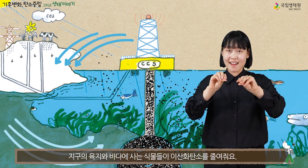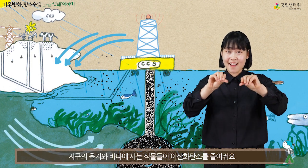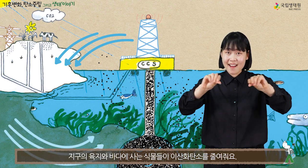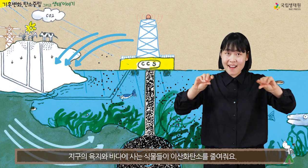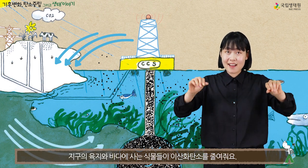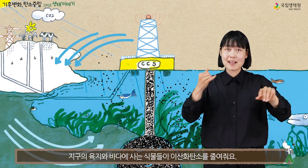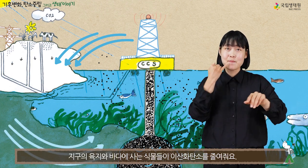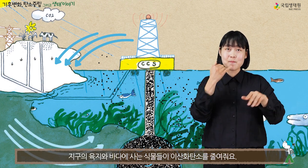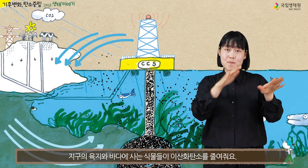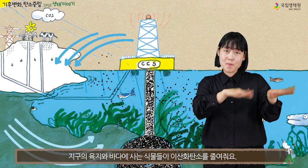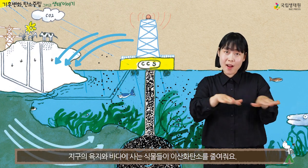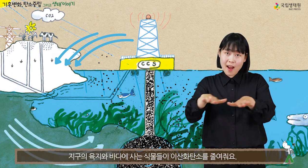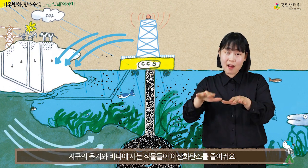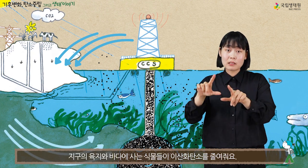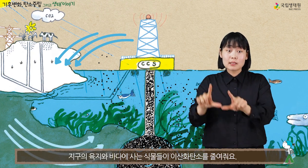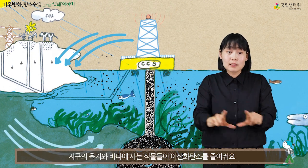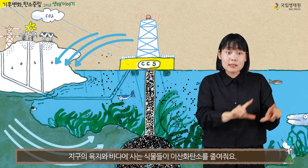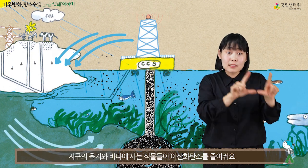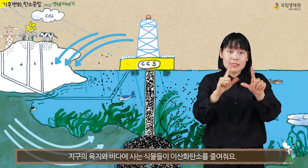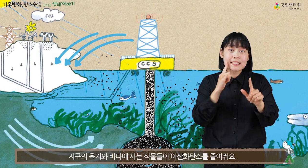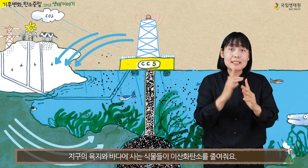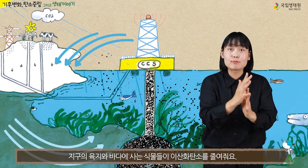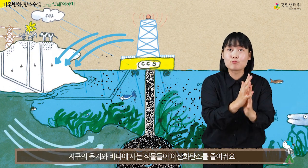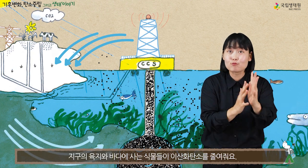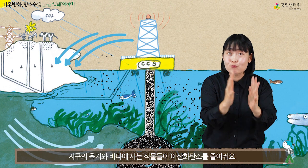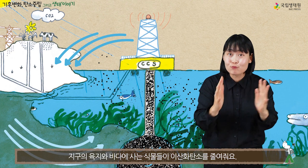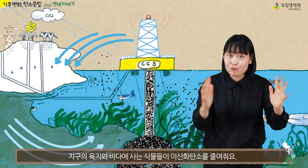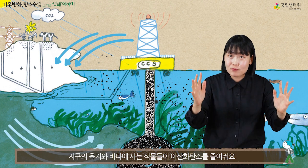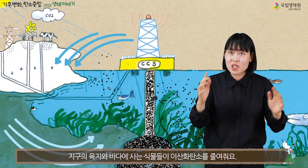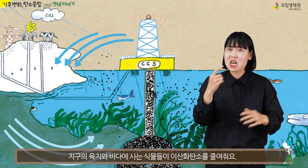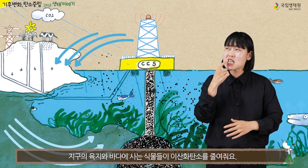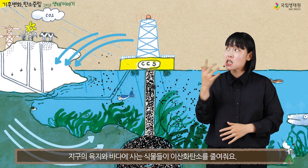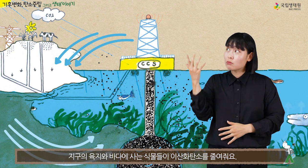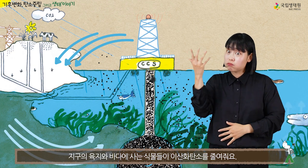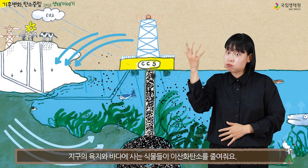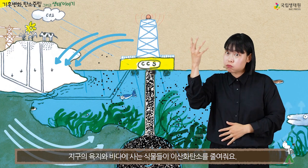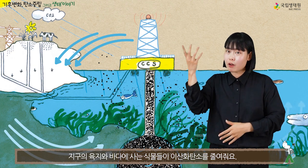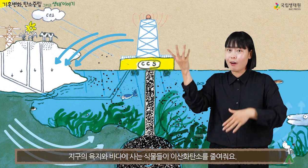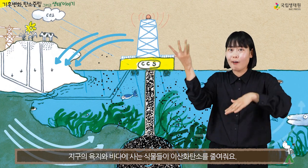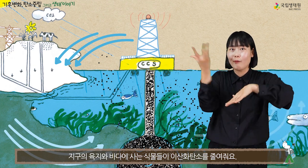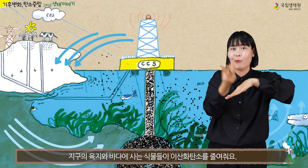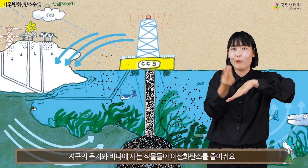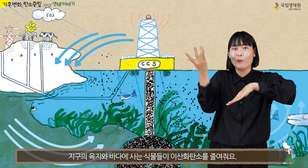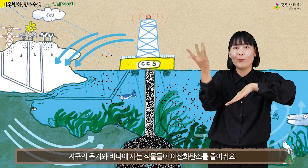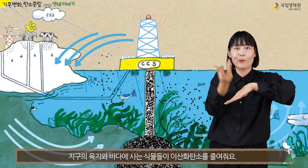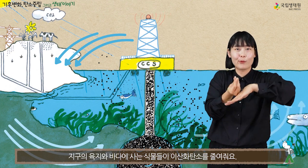지구의 육지와 바다에 사는 식물들이 이산화탄소를 줄여줘요.